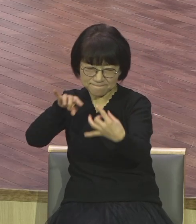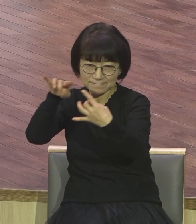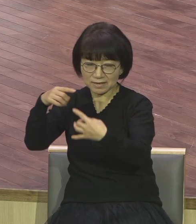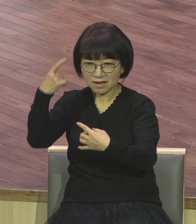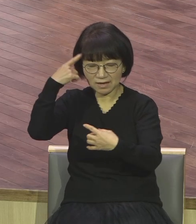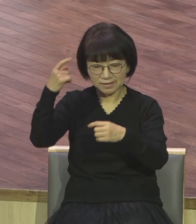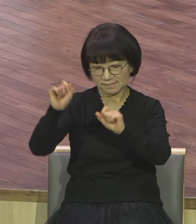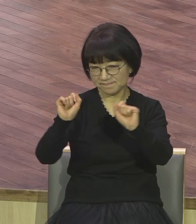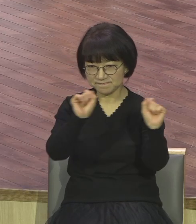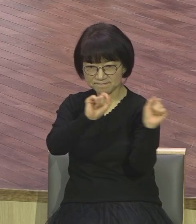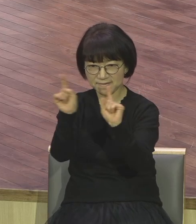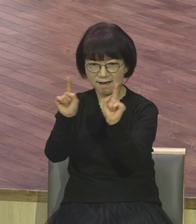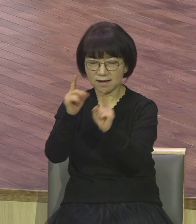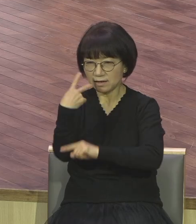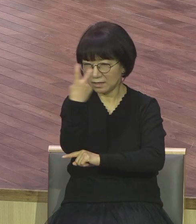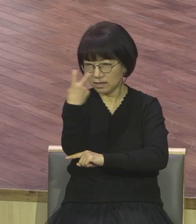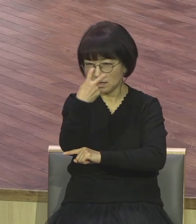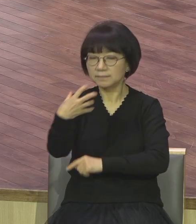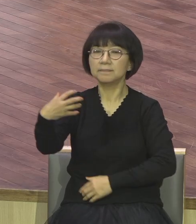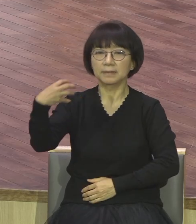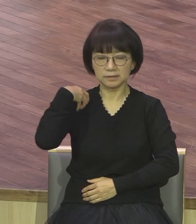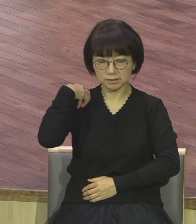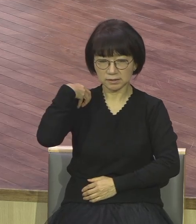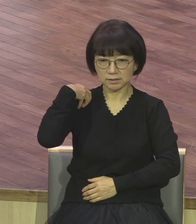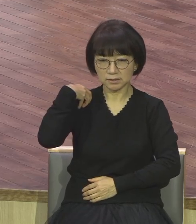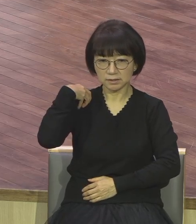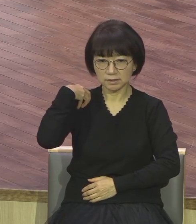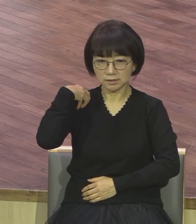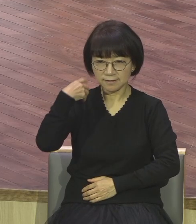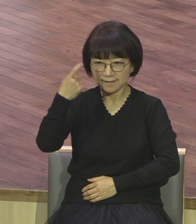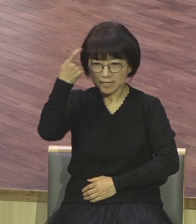지켜라는 얘기에요 싸우라는 얘기에요 영적 싸움을